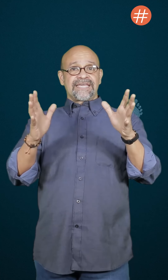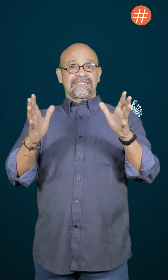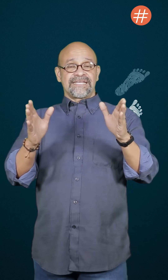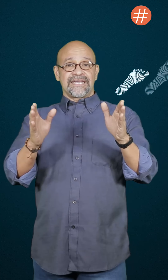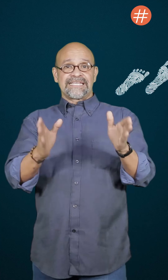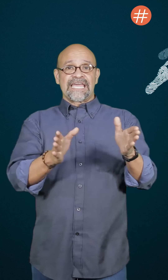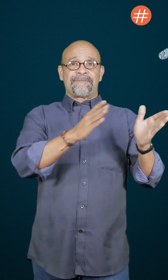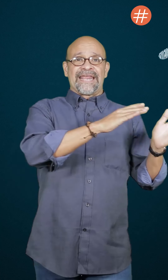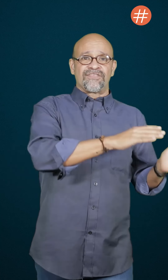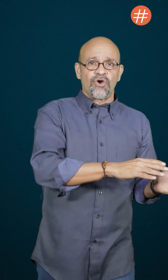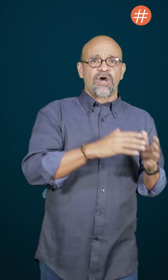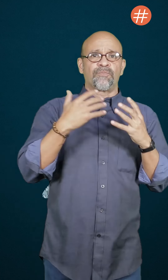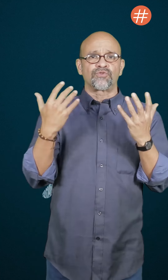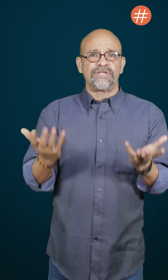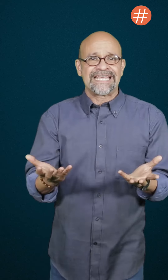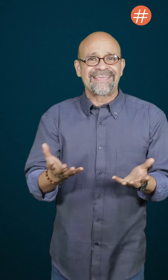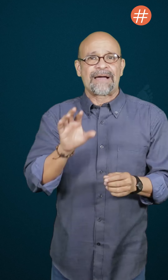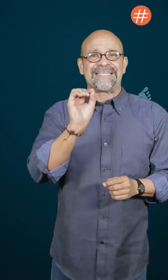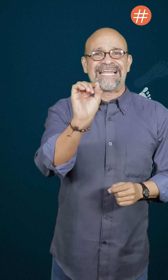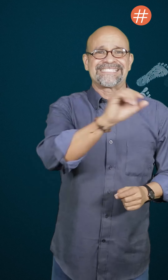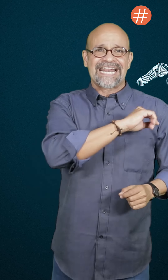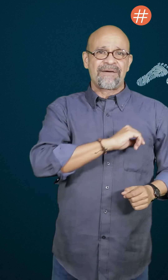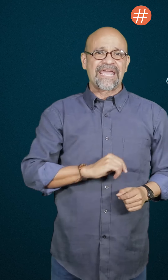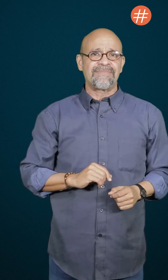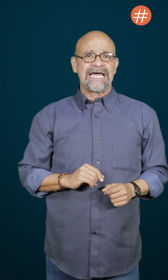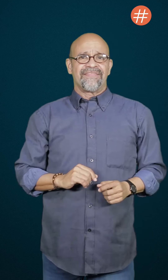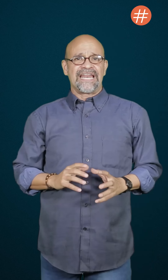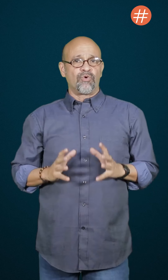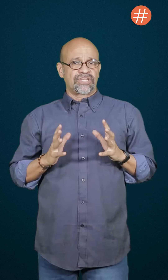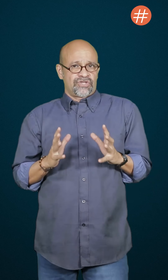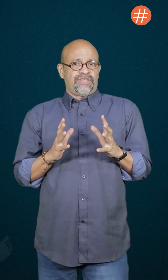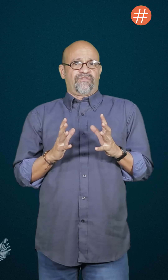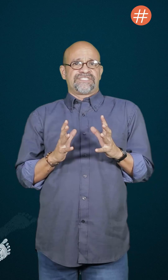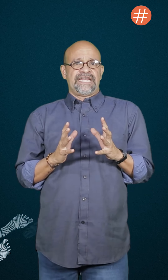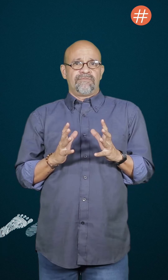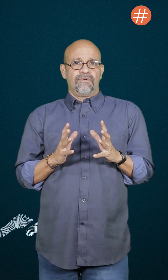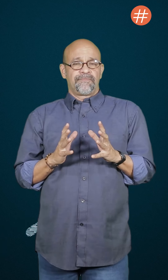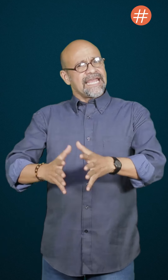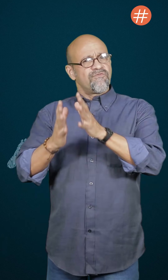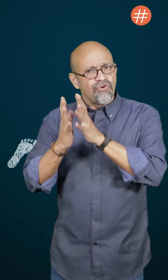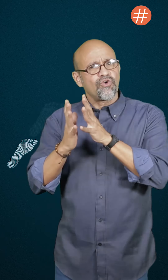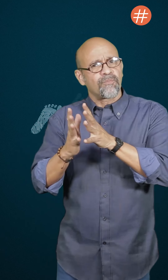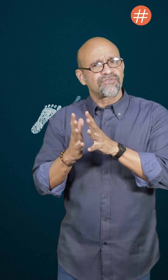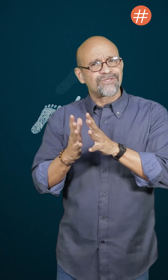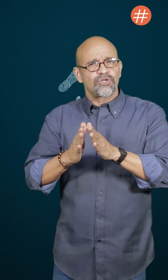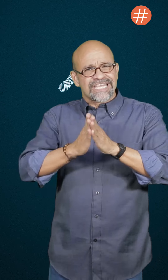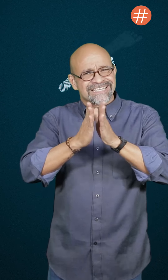hay que decir es que perdió la oportunidad de capitalizar la merma de la votación del oficialismo. El voto opositor se